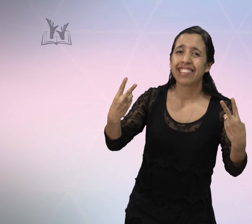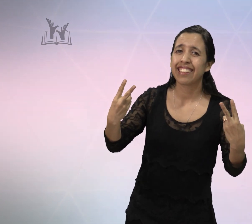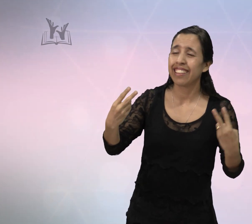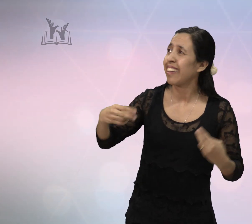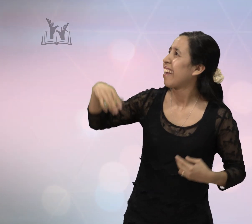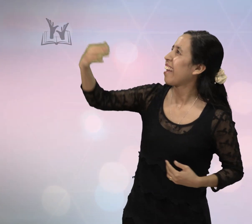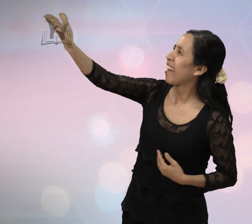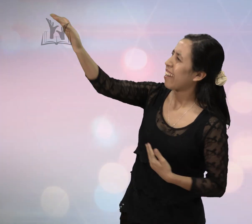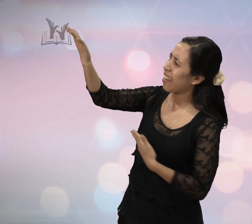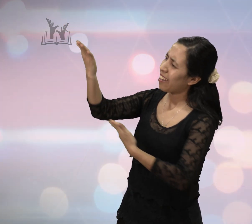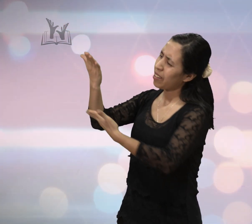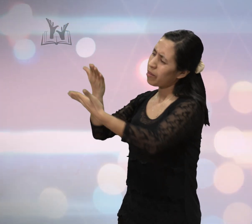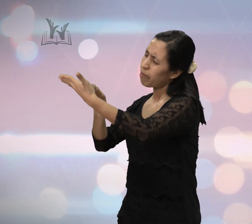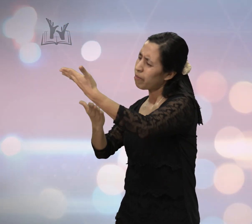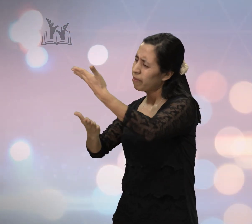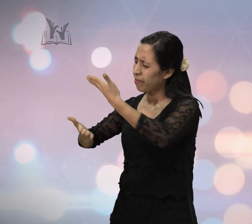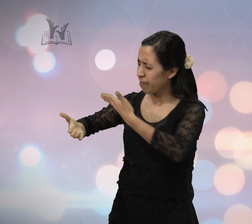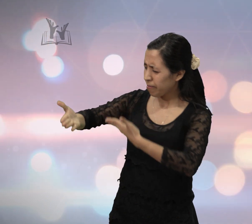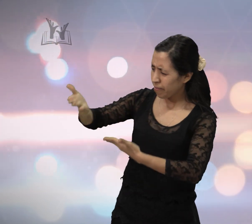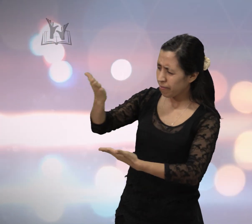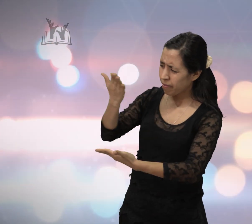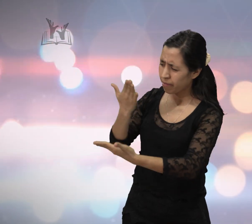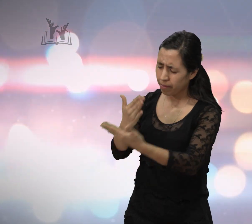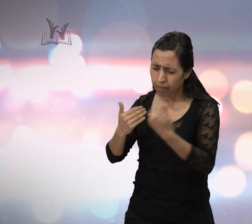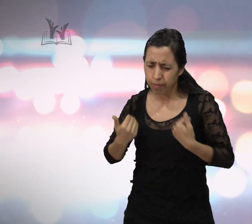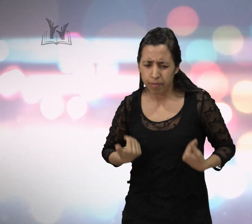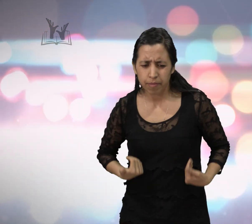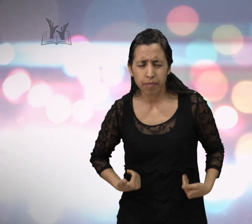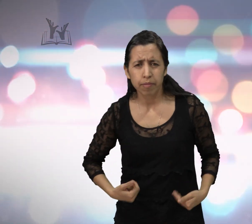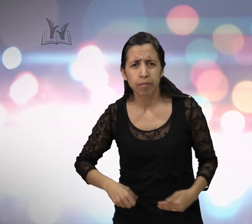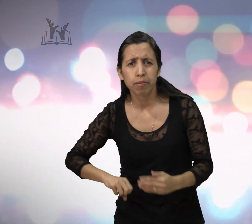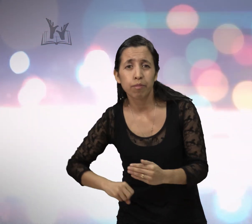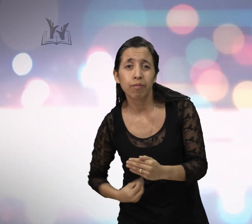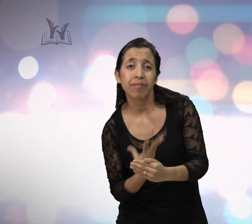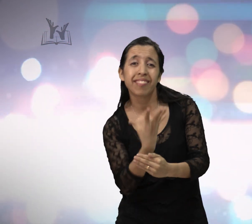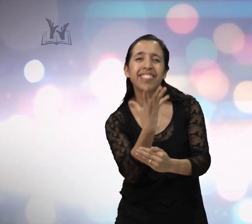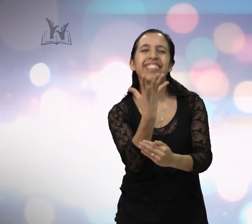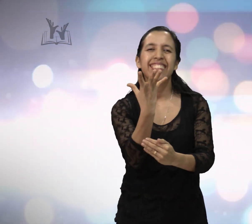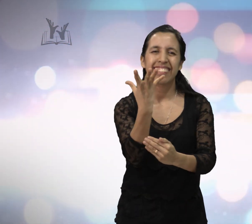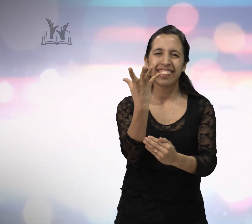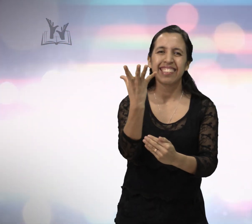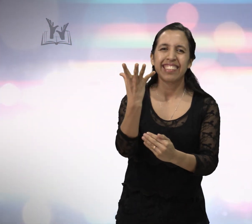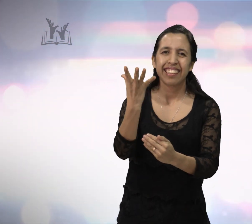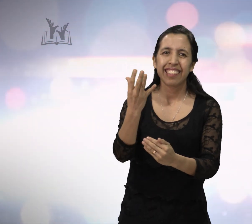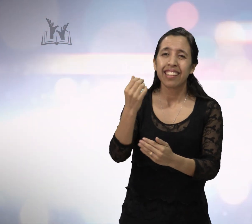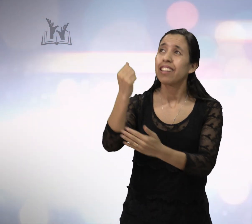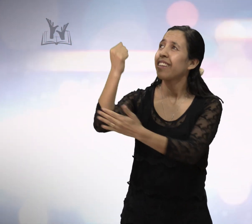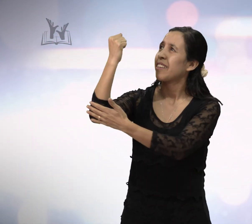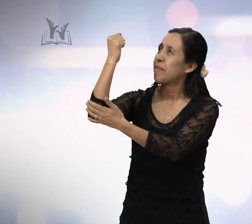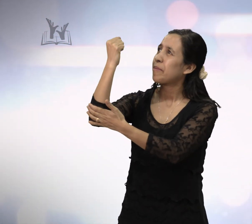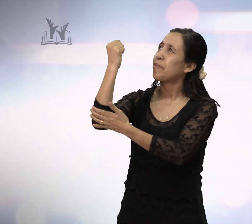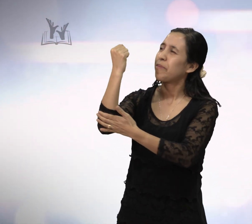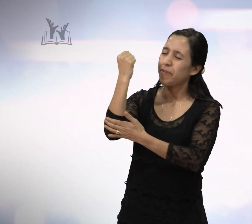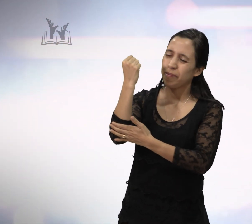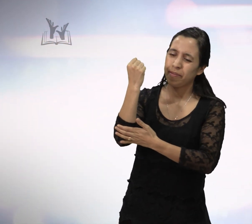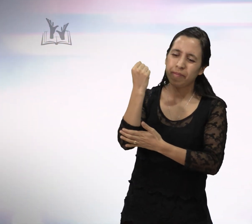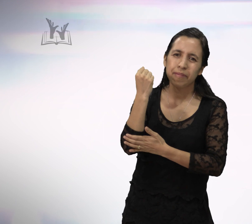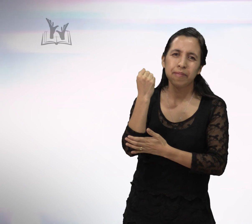Cámbiame y hazme otra vez Y ayúdame a